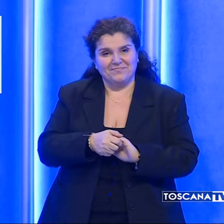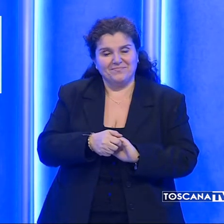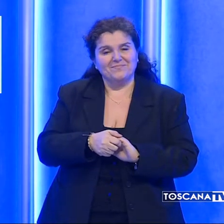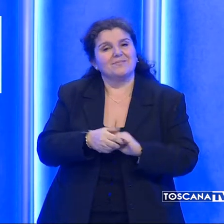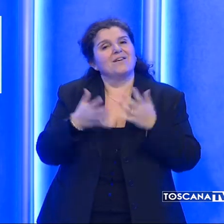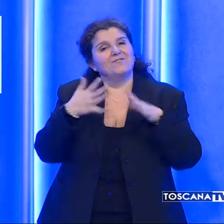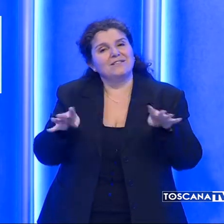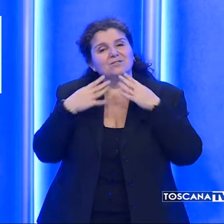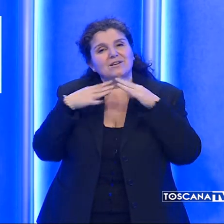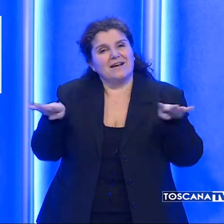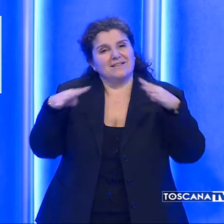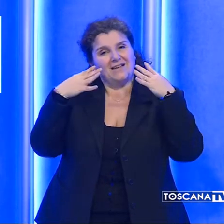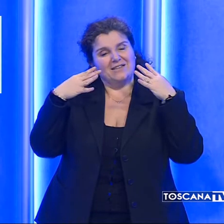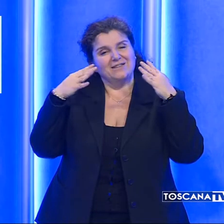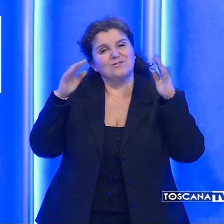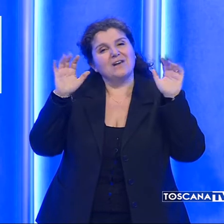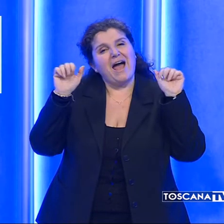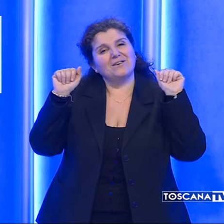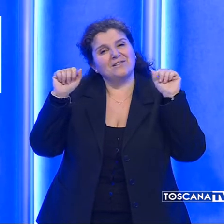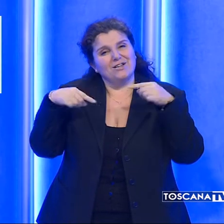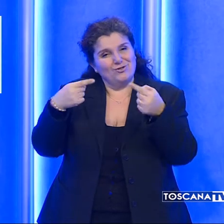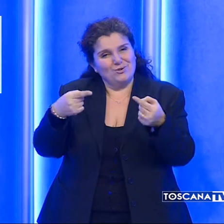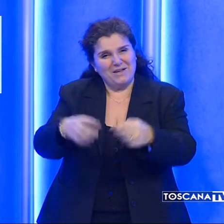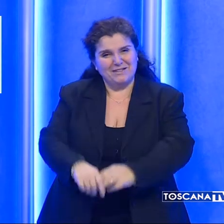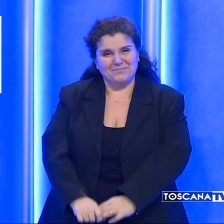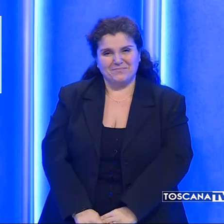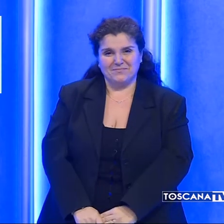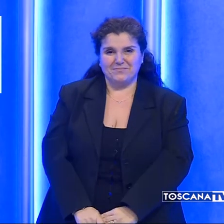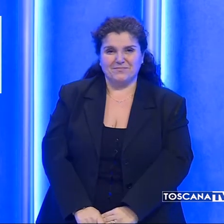È tutto, grazie per averci seguito. Arrivederci a domani.